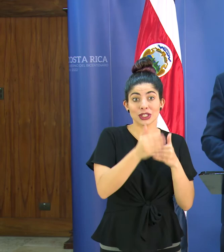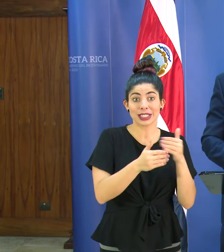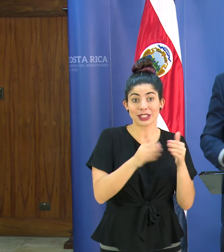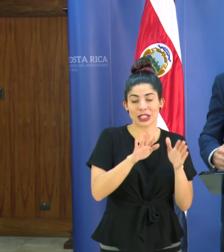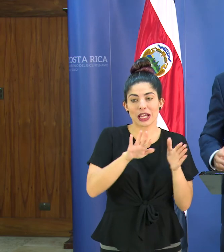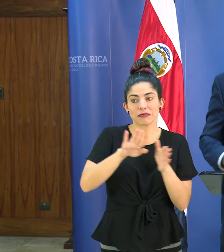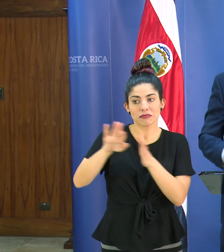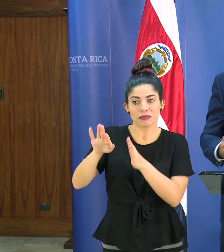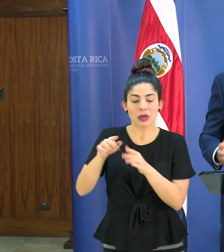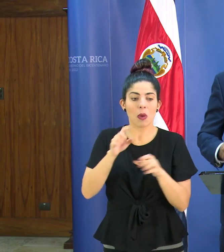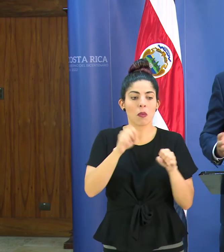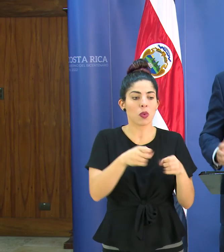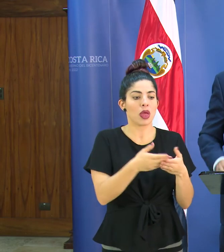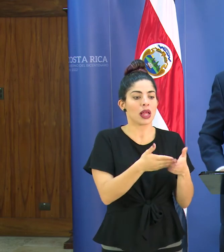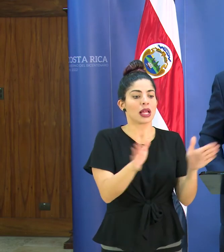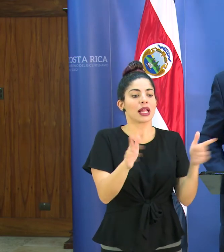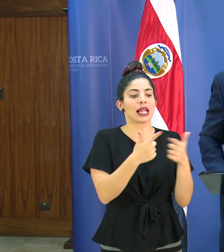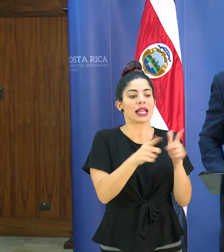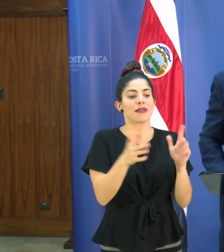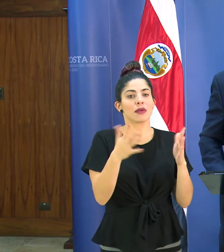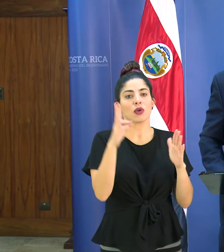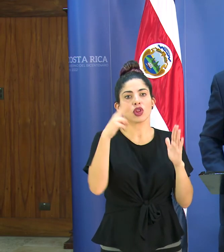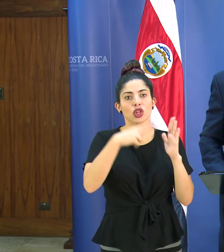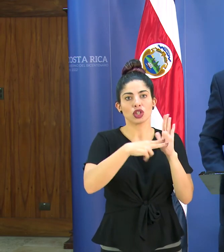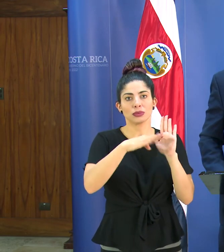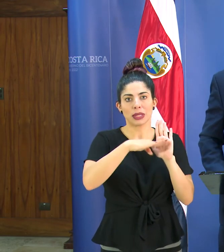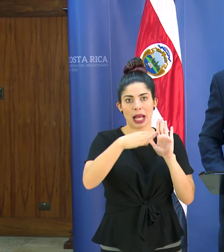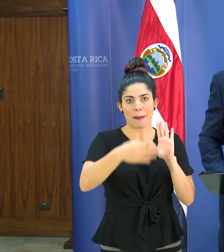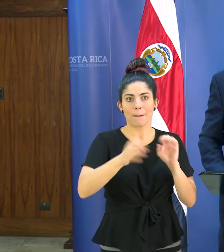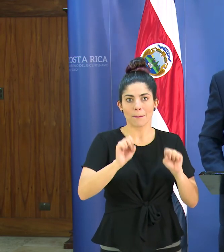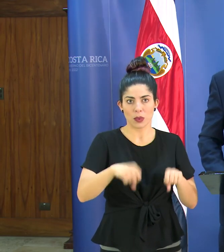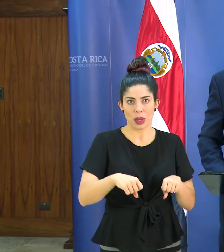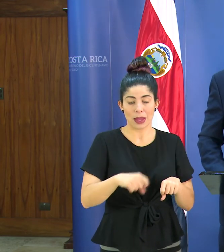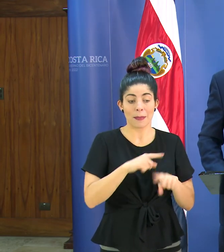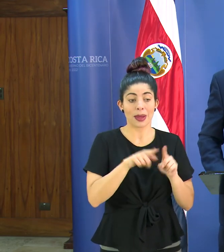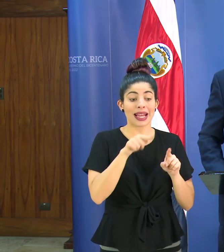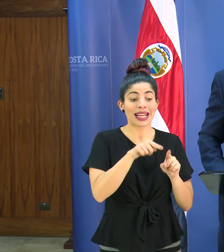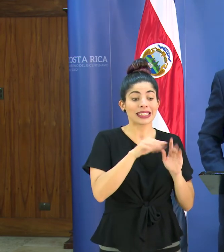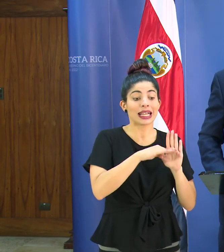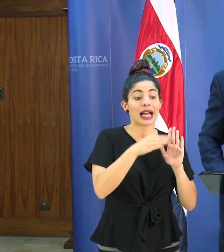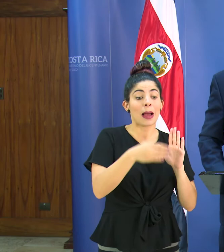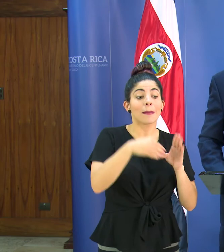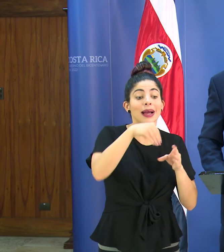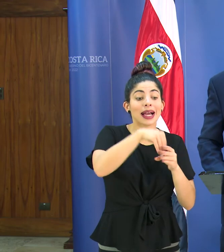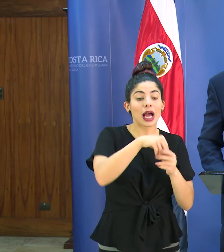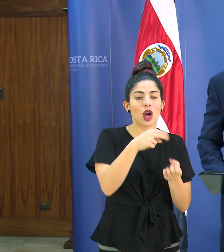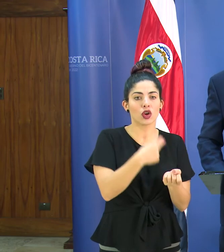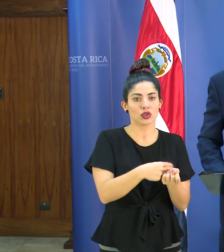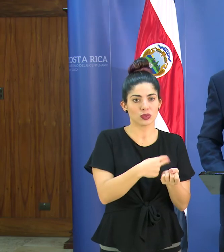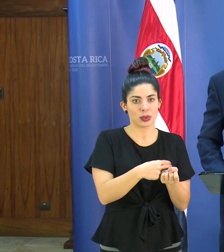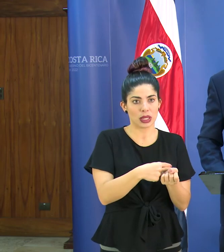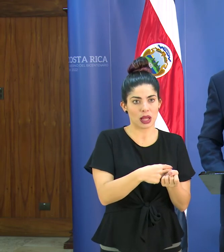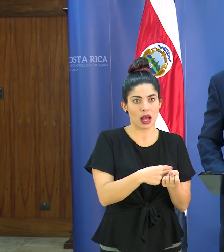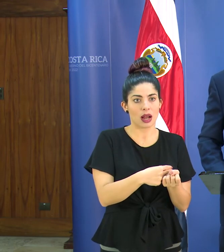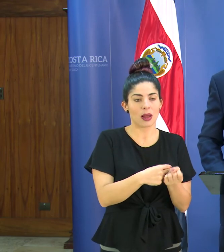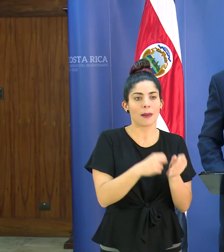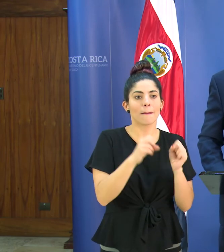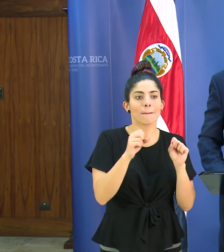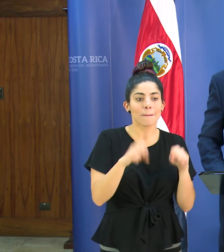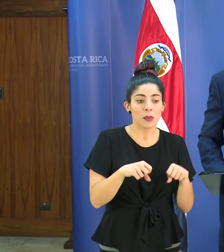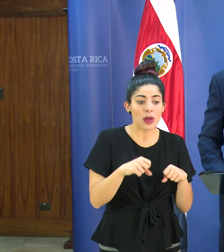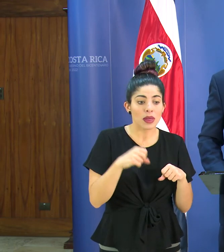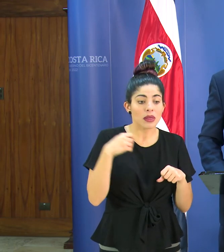podemos liberar hasta más o menos 2.000 camas pero esas son las camas hospitalarias que podrían eventualmente